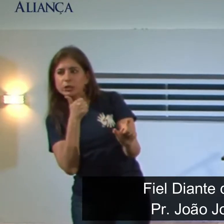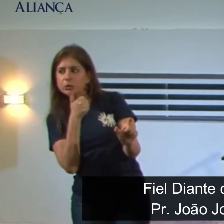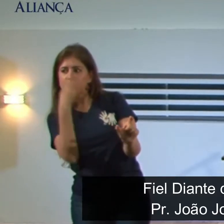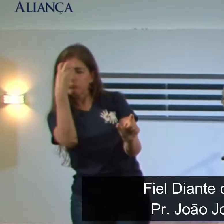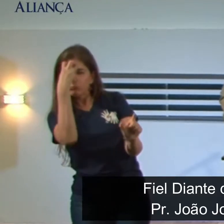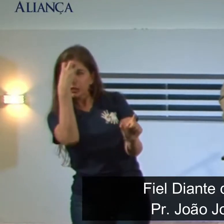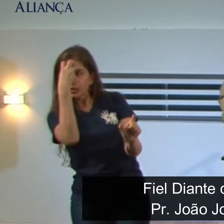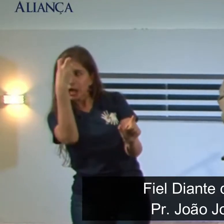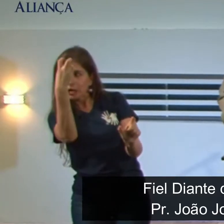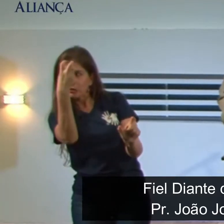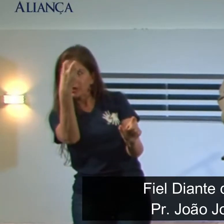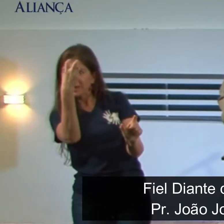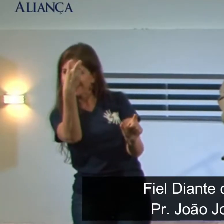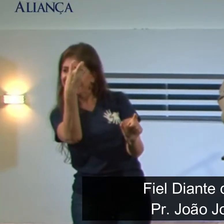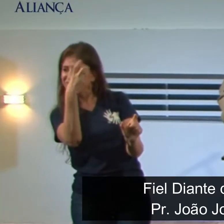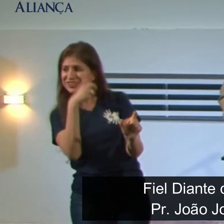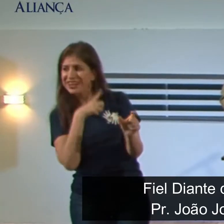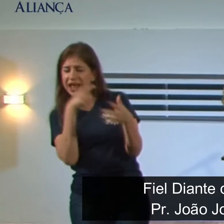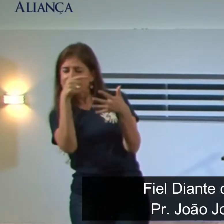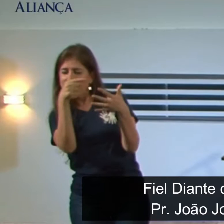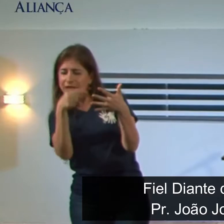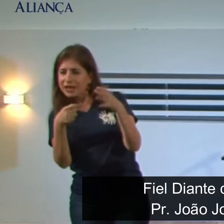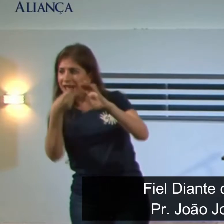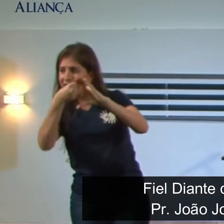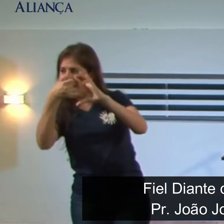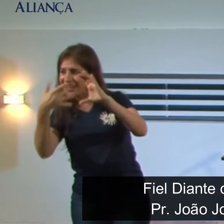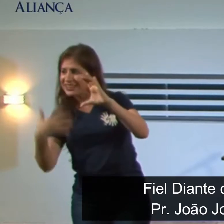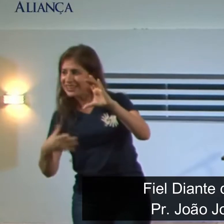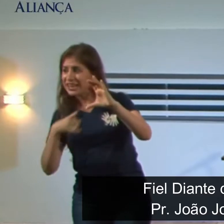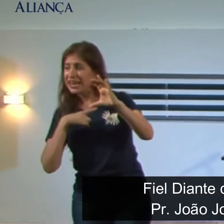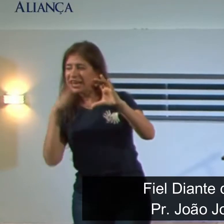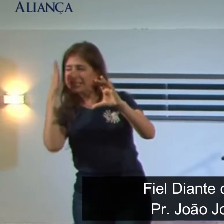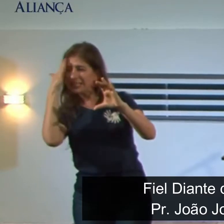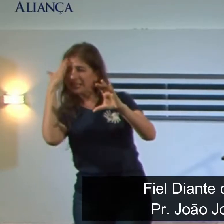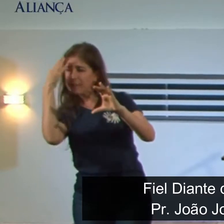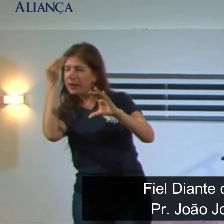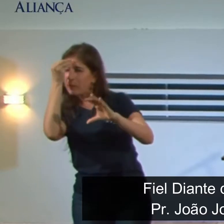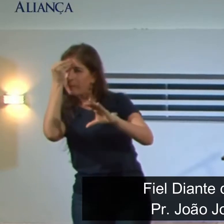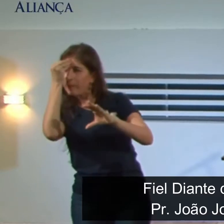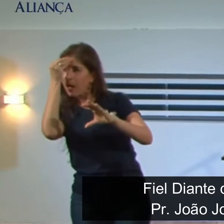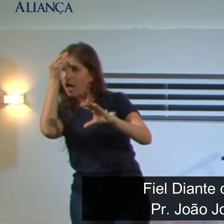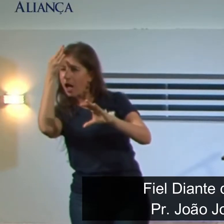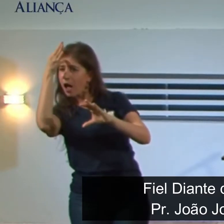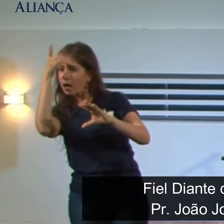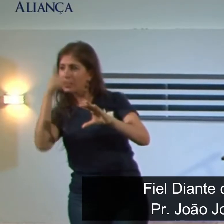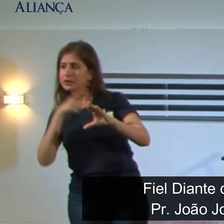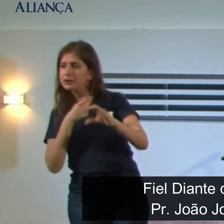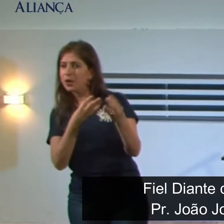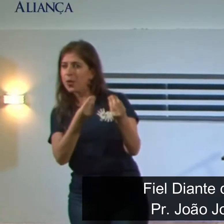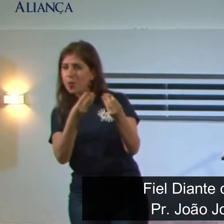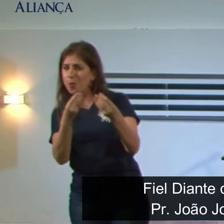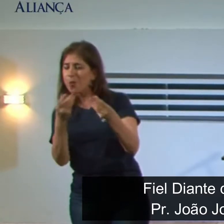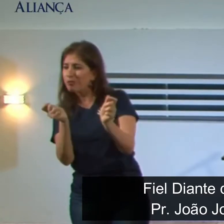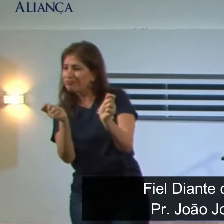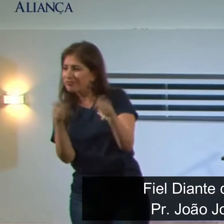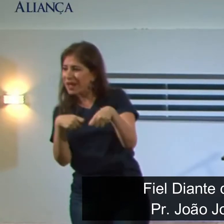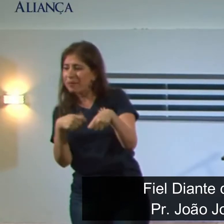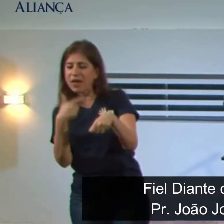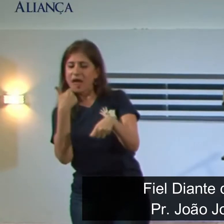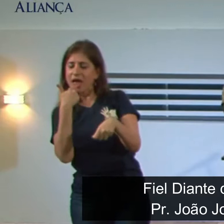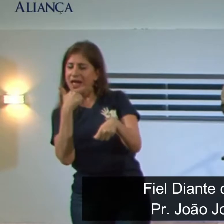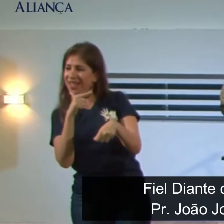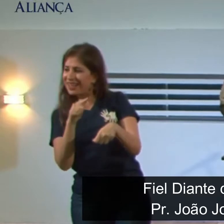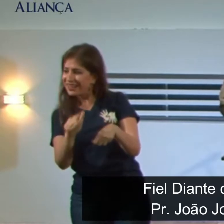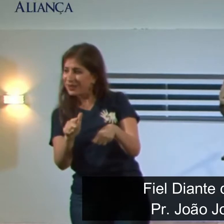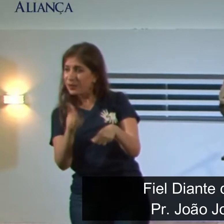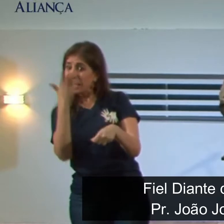cultos, inteligentes, que dominassem os vários campos do conhecimento e fossem capacitados para servir